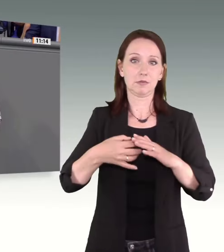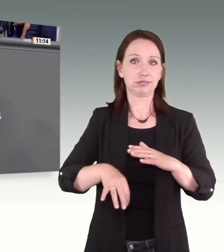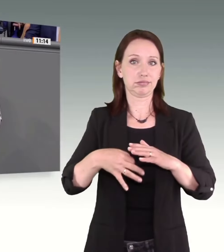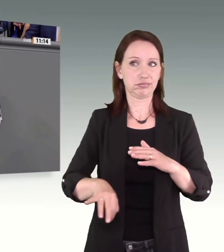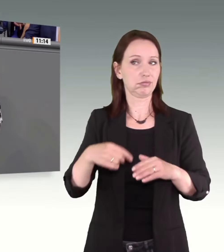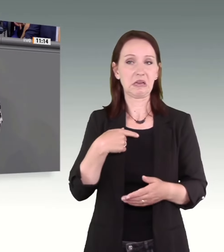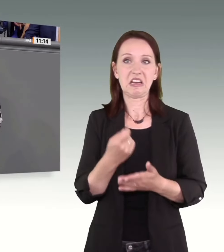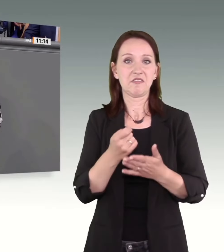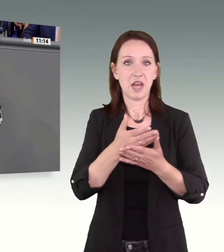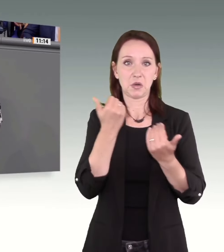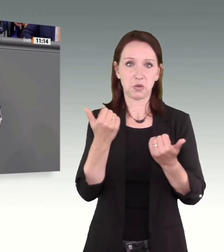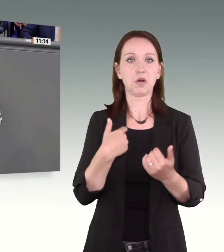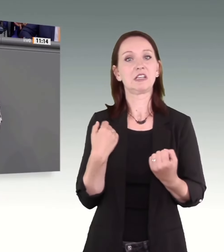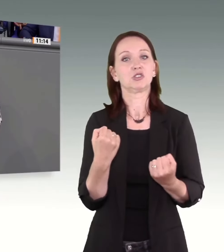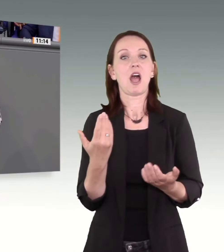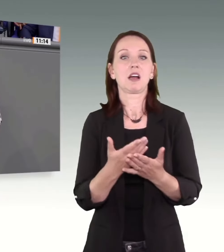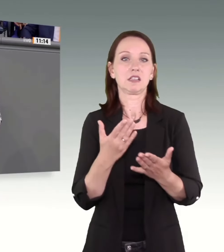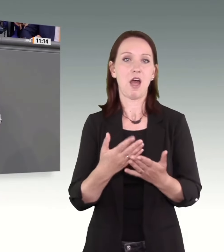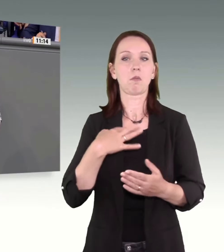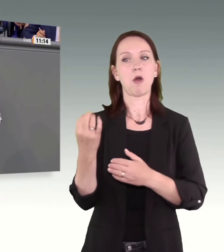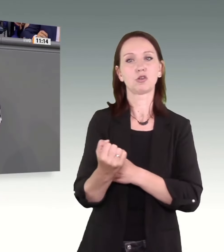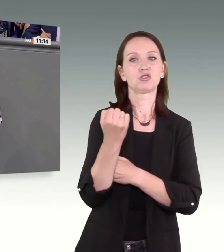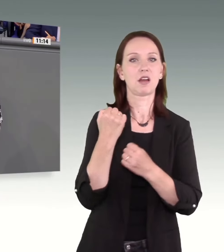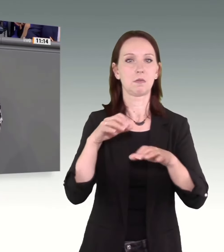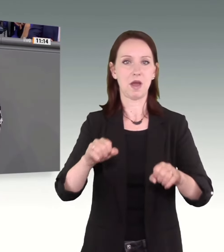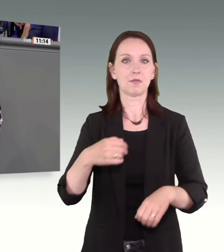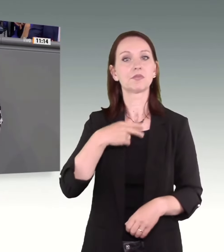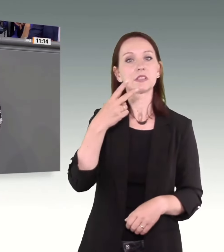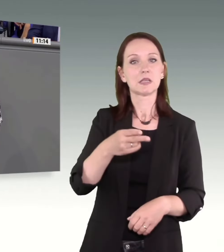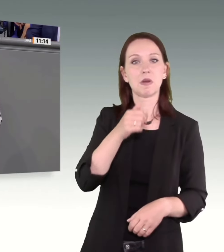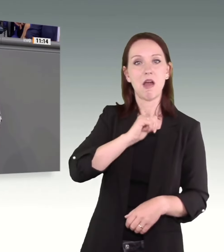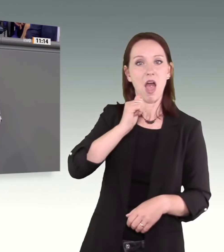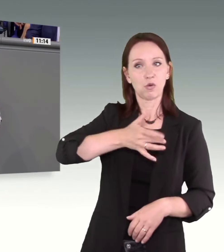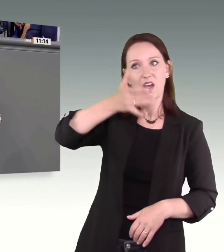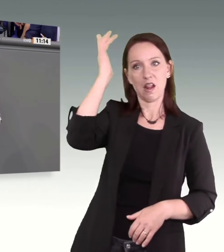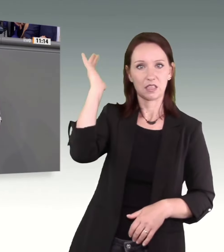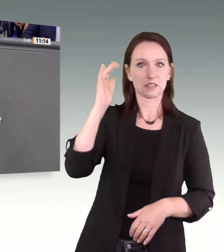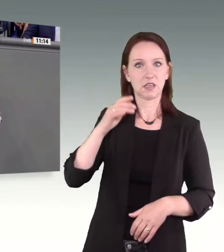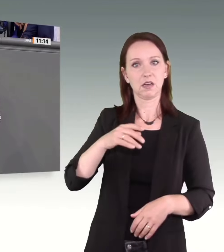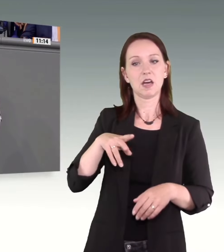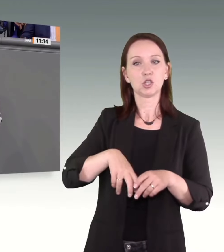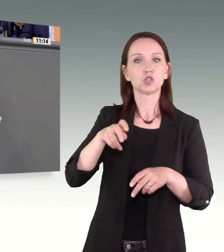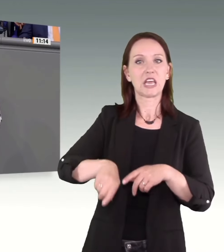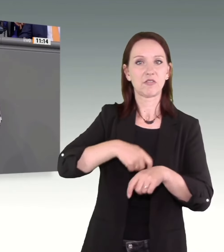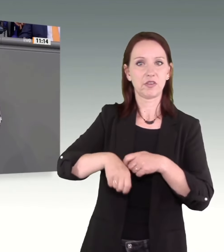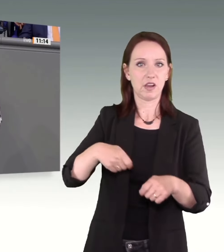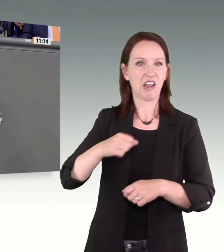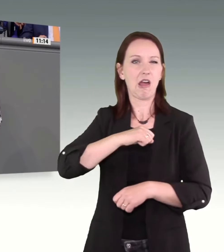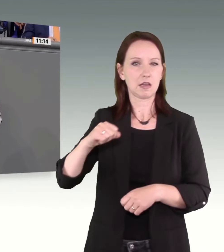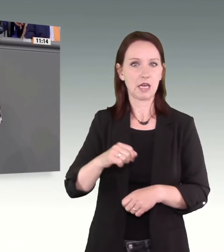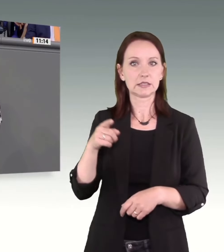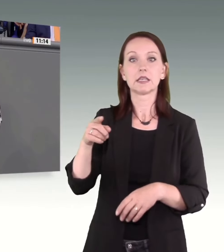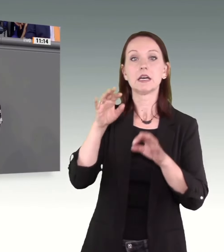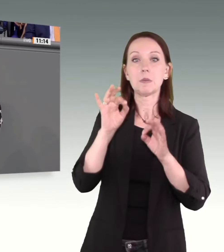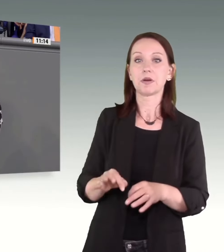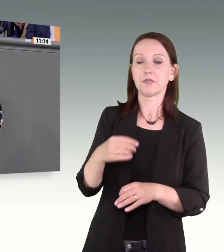Ich habe junge Glatzen in Springerstiefeln getroffen, die plötzlich weinten, als ich ihnen zuhörte, weil sie sich endlich gesehen fühlten.